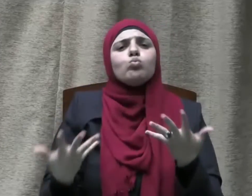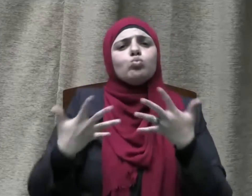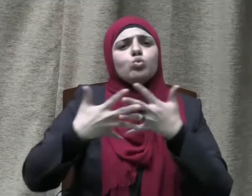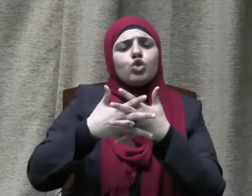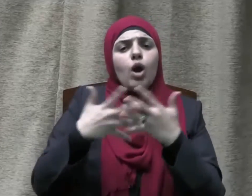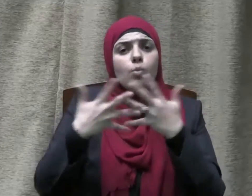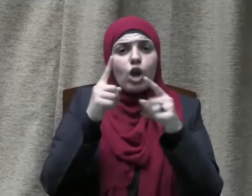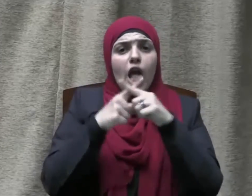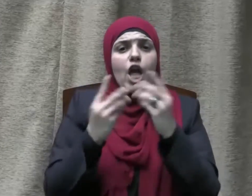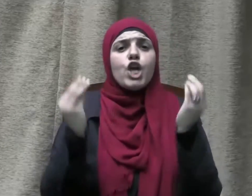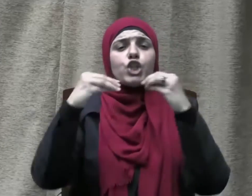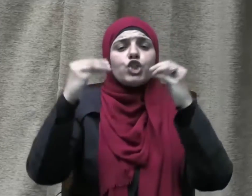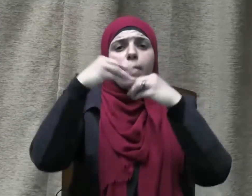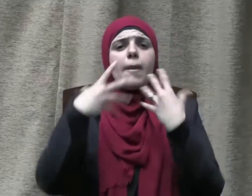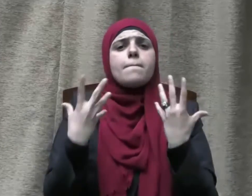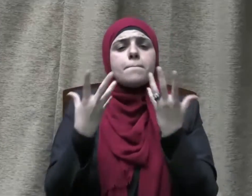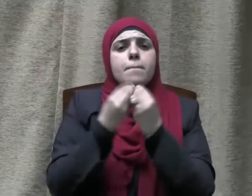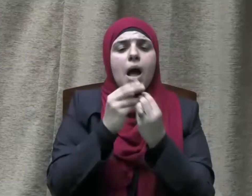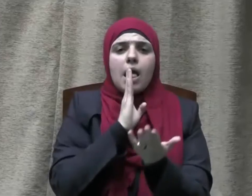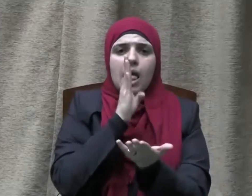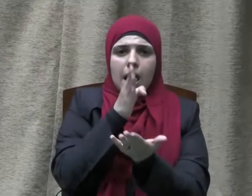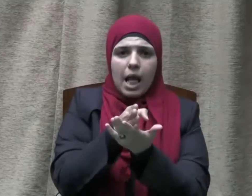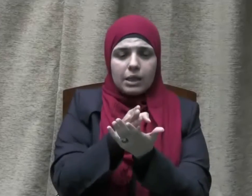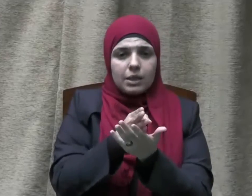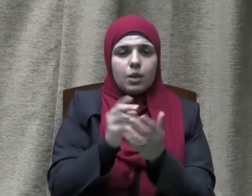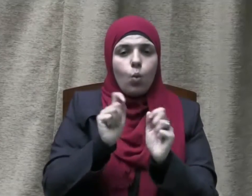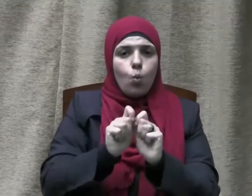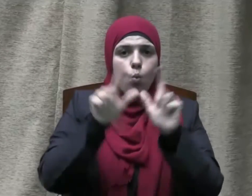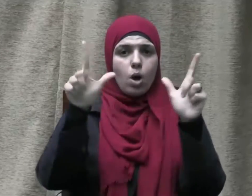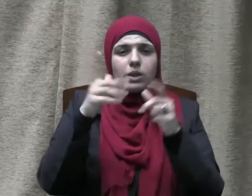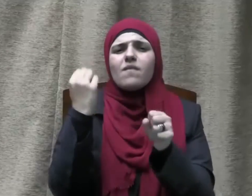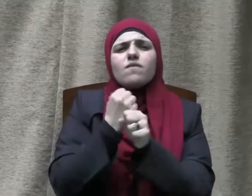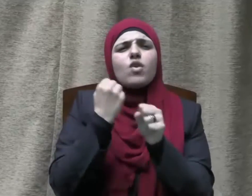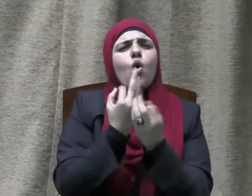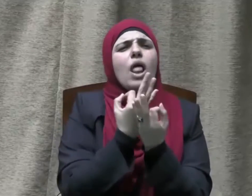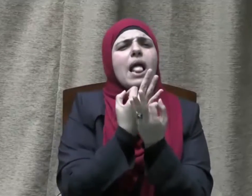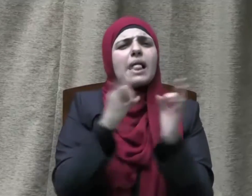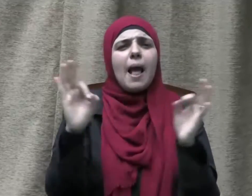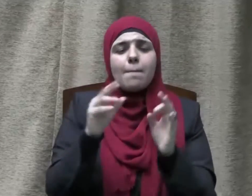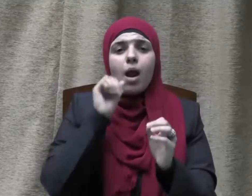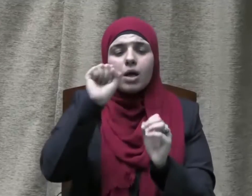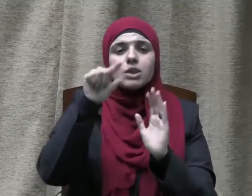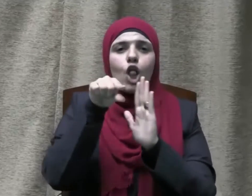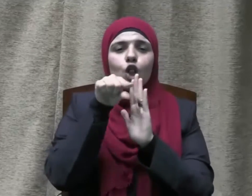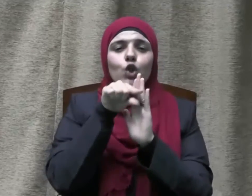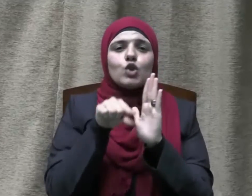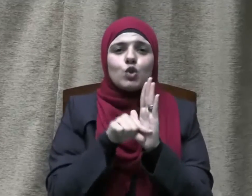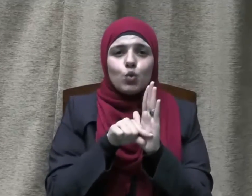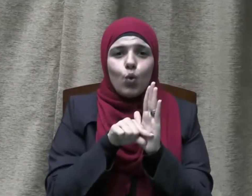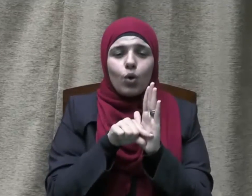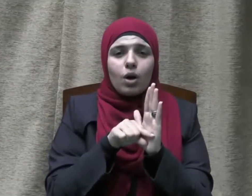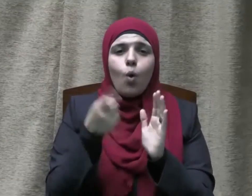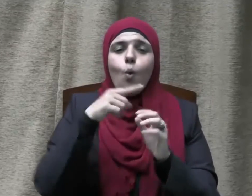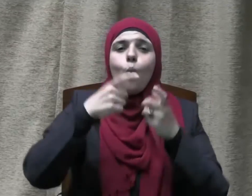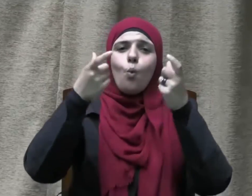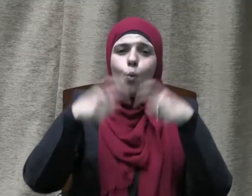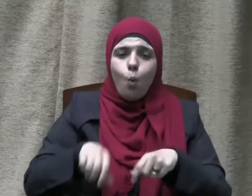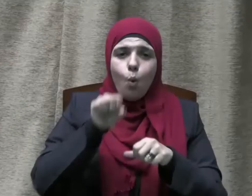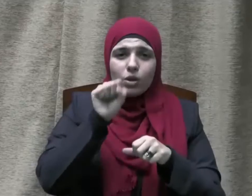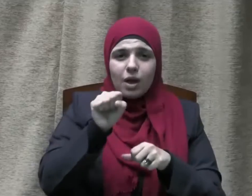الإيجابية الجادة في كل الاستحقاقات الدستورية والوطنية مع